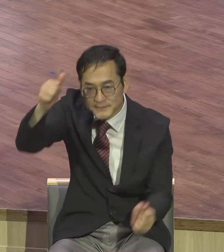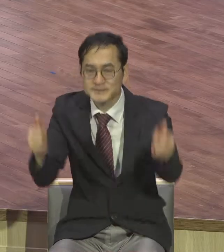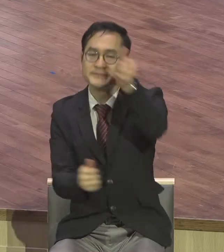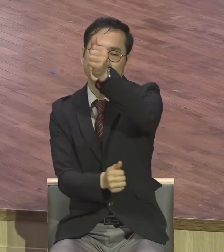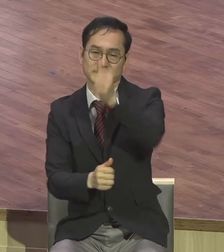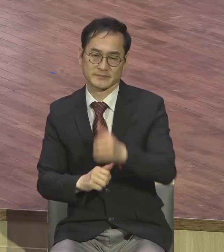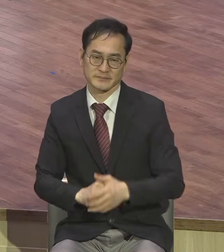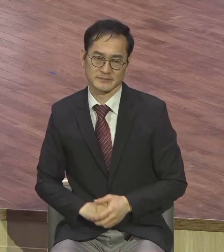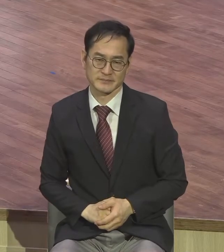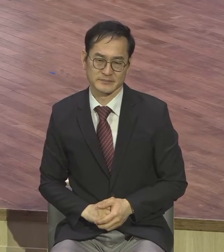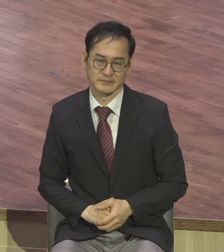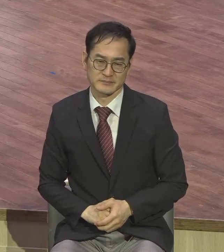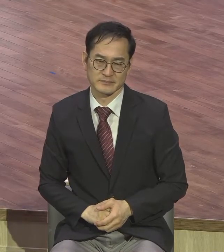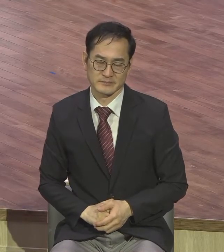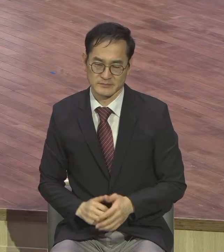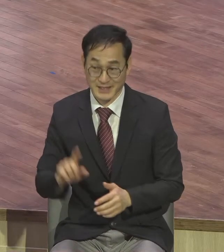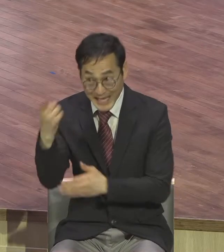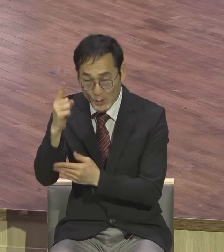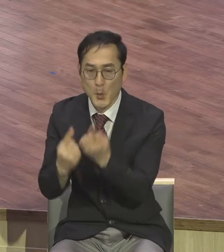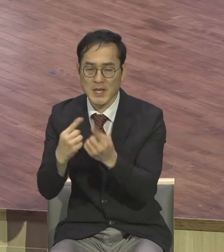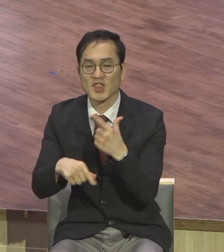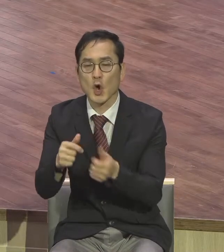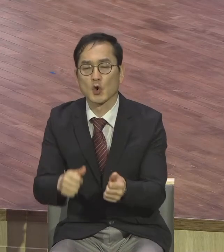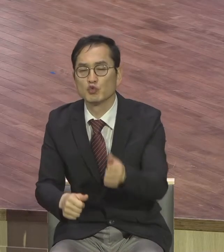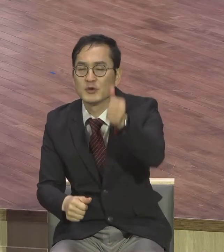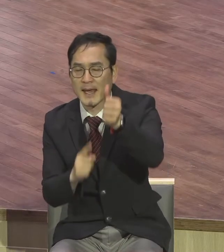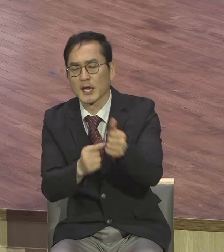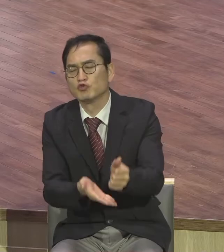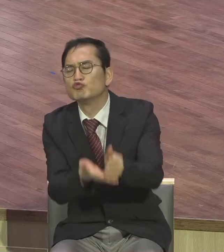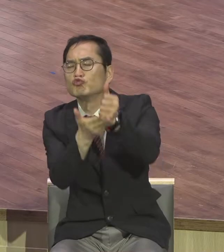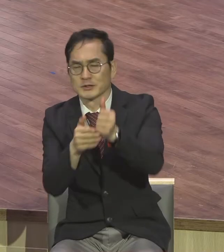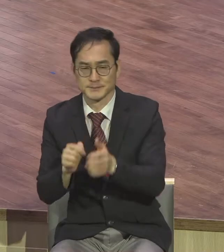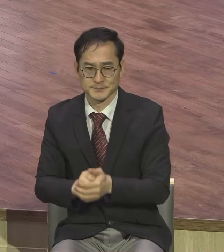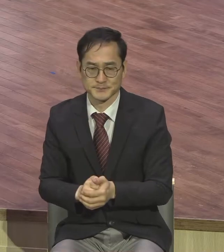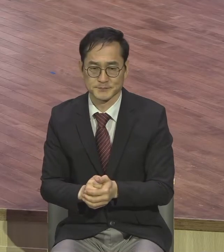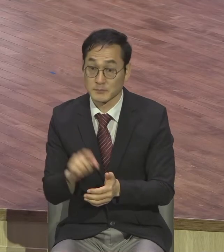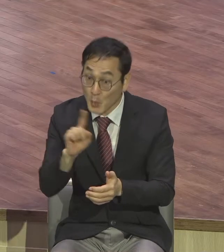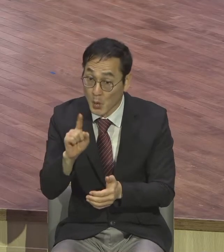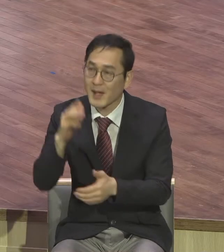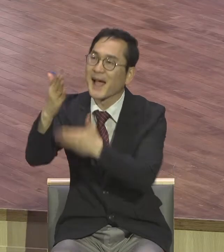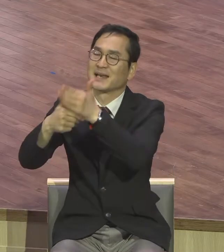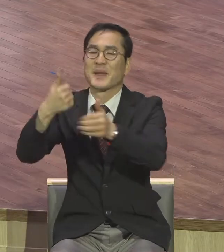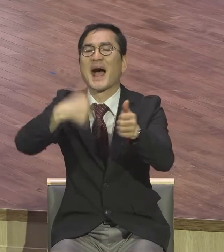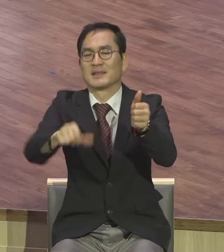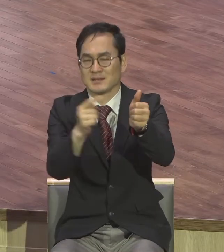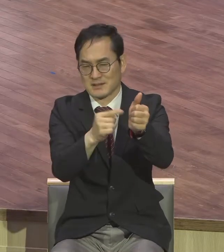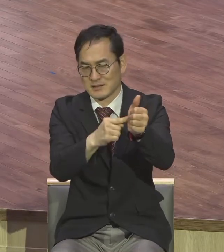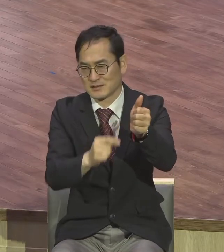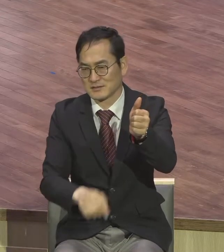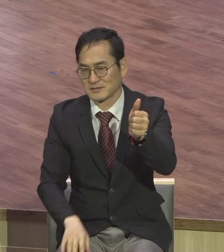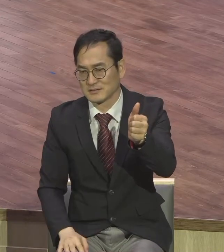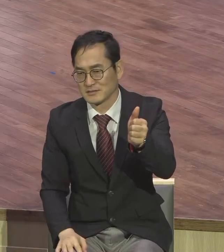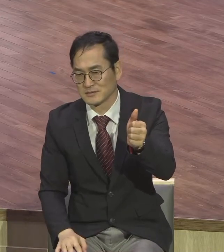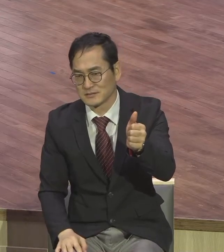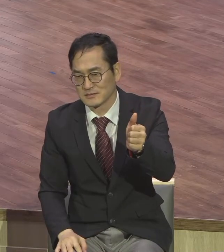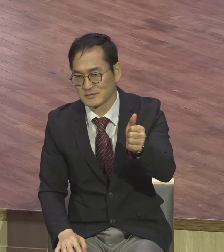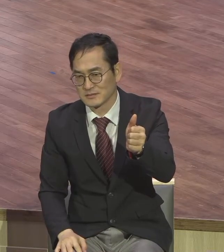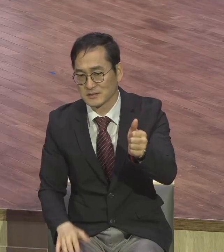못해서 그것은 바로 예수님이 누구냐 하나님의 아들이다 하나님의 아들이요 우리의 구주라는